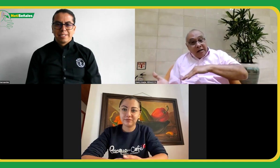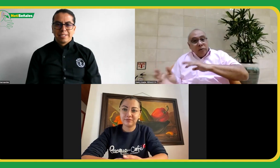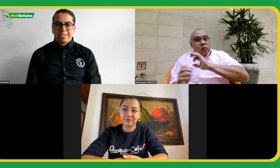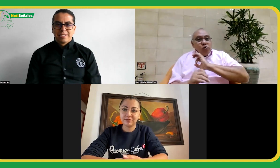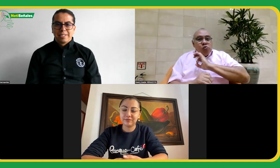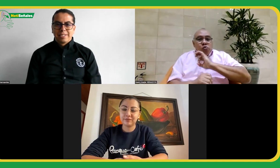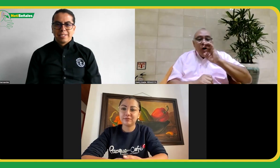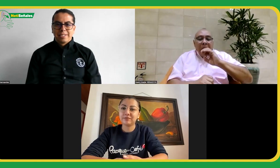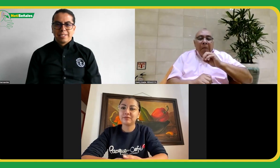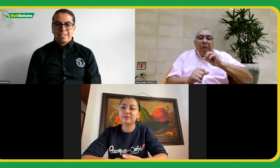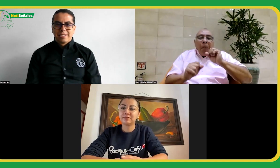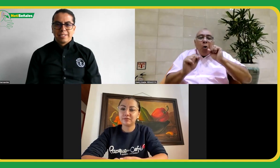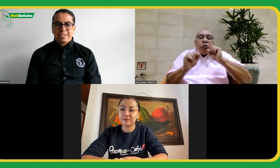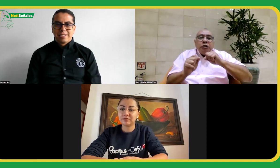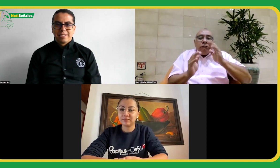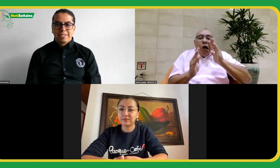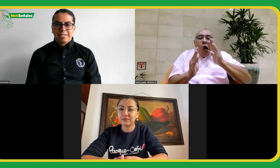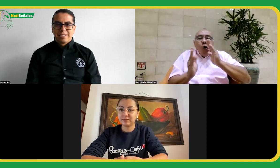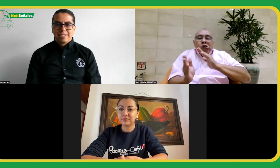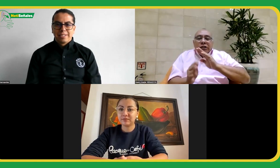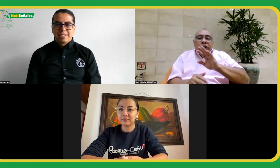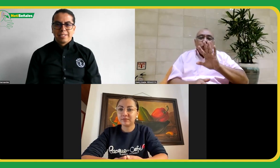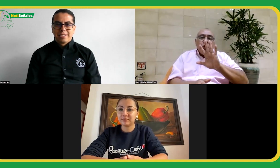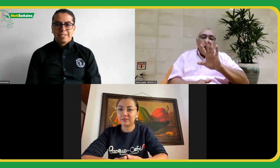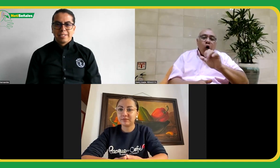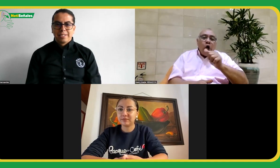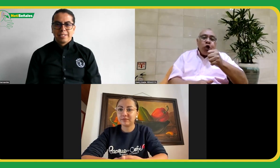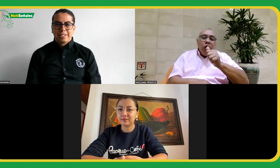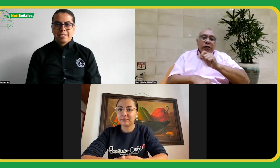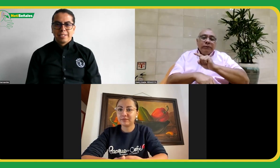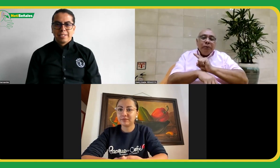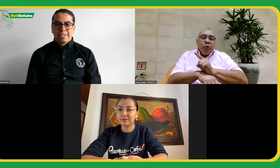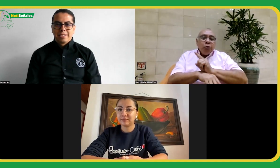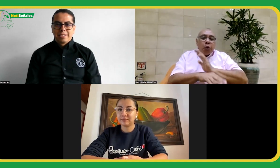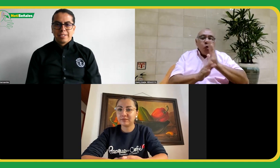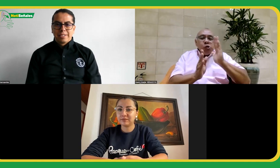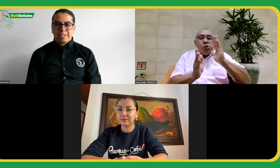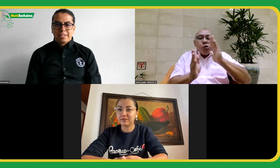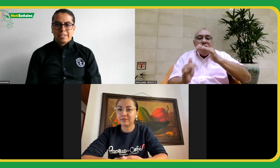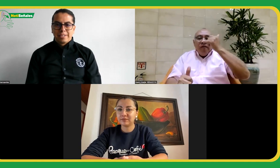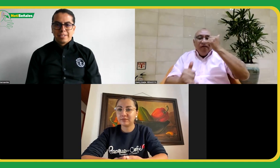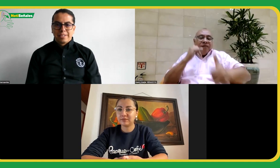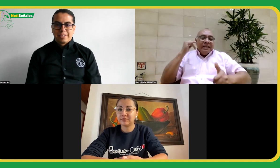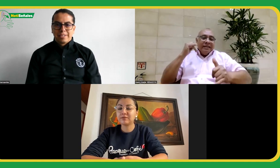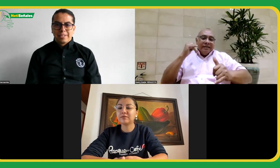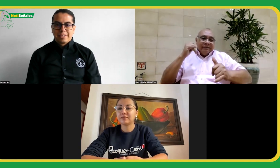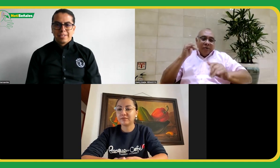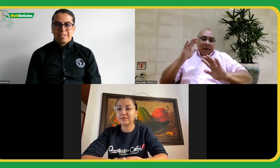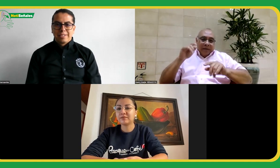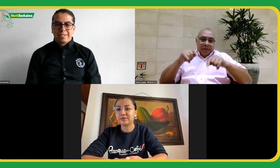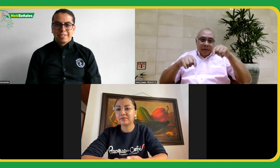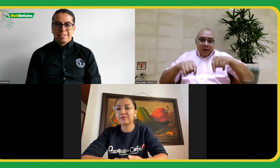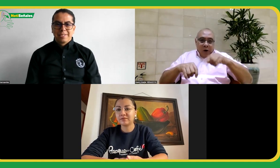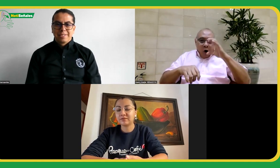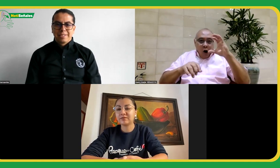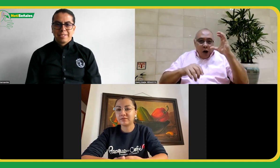agenda nunca se alarga más allá de 5 o 10 minutos para finalizar. En cambio, en